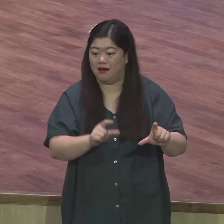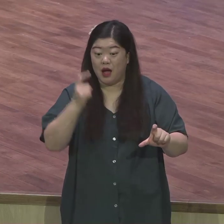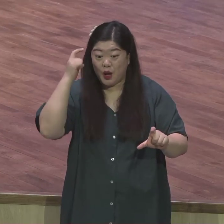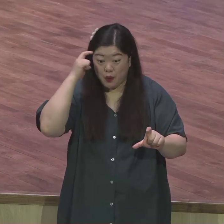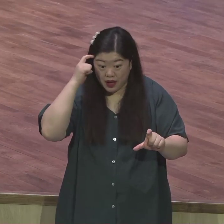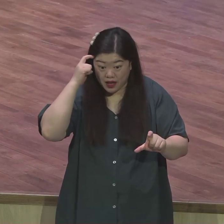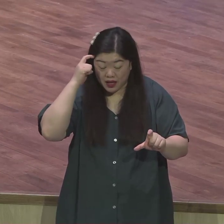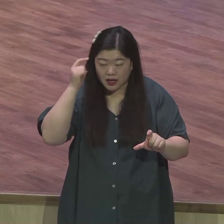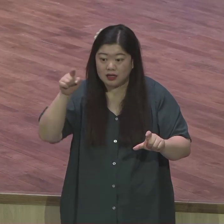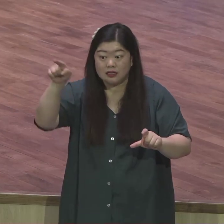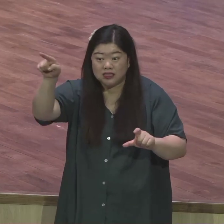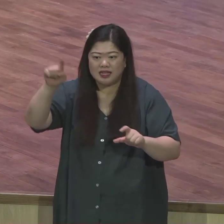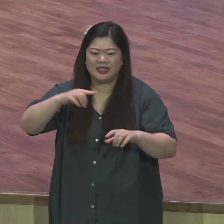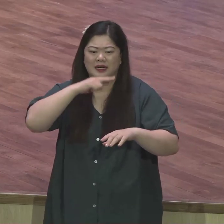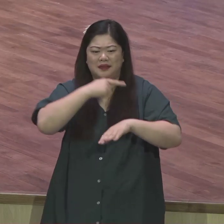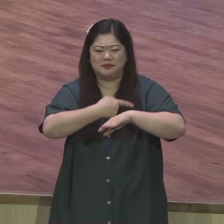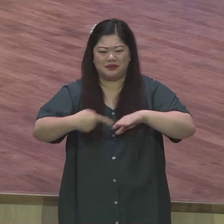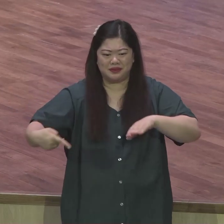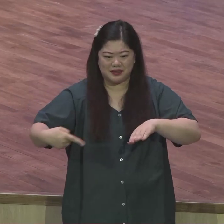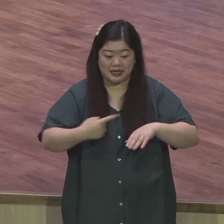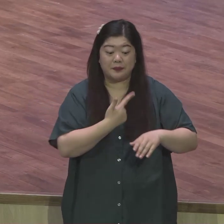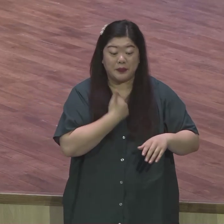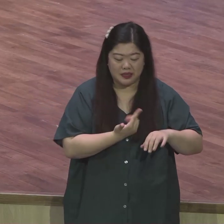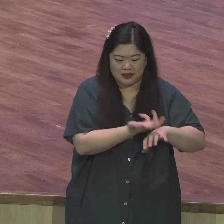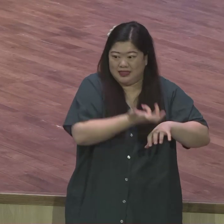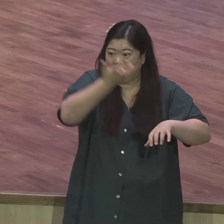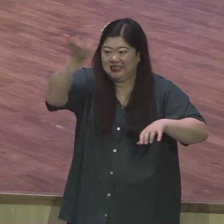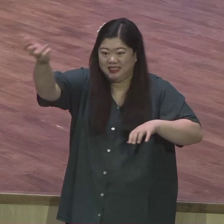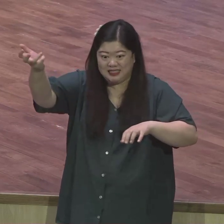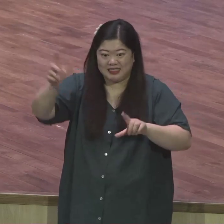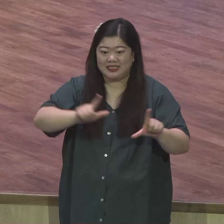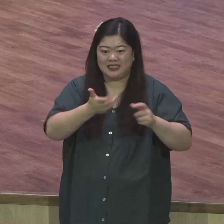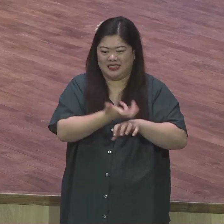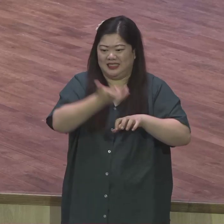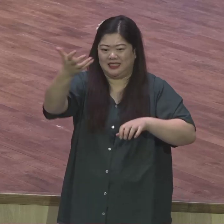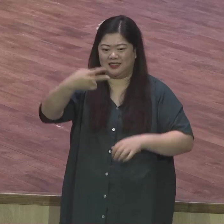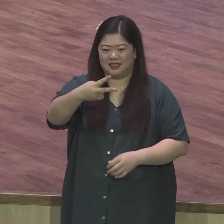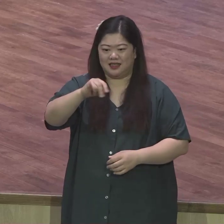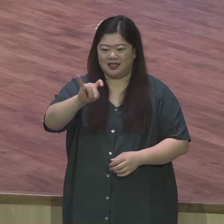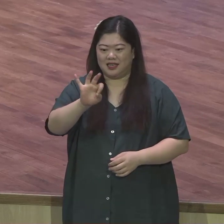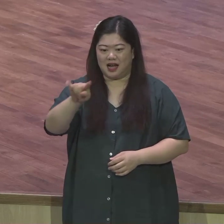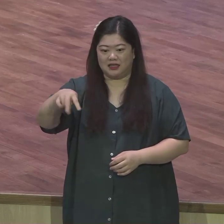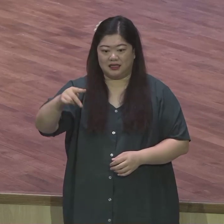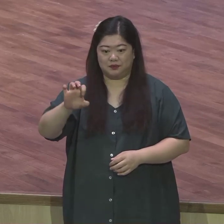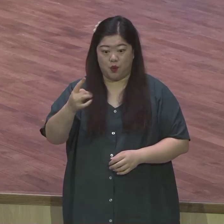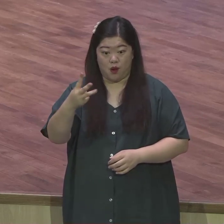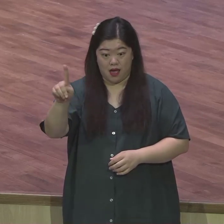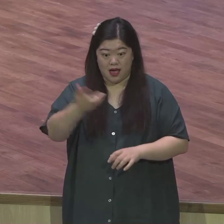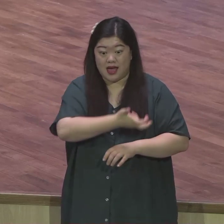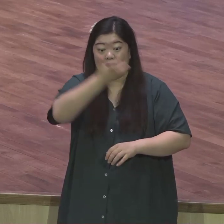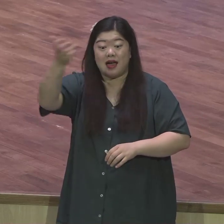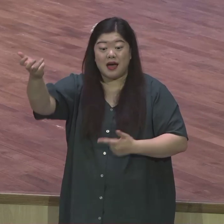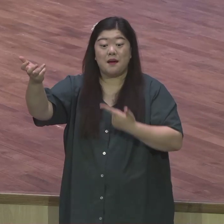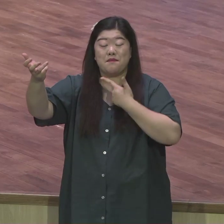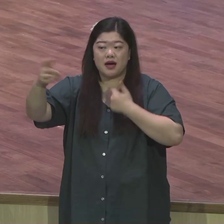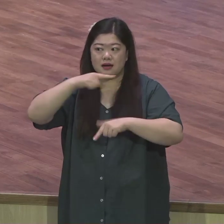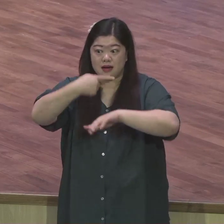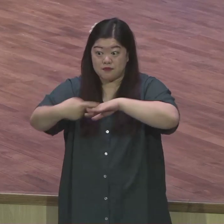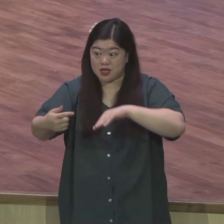복음을 증가하는 그 사람들의 복음을 들었기 때문에 오리지널 그 이스라엘 사람들 아무도 안 듣습니다 만약에 전도지